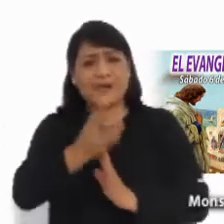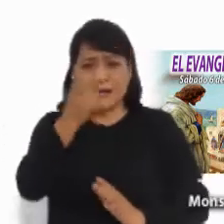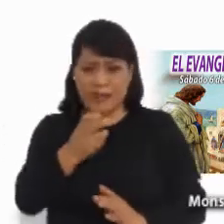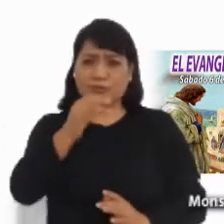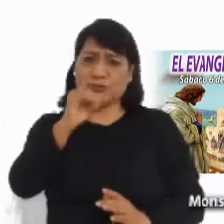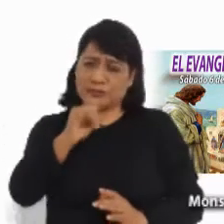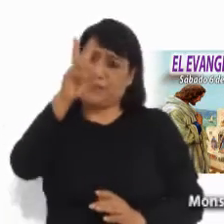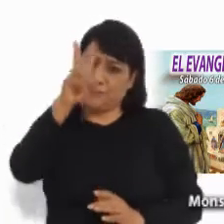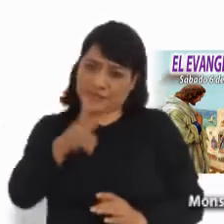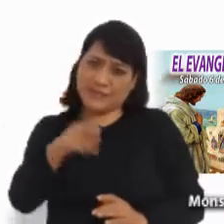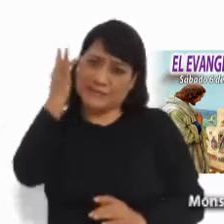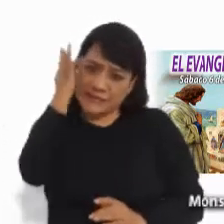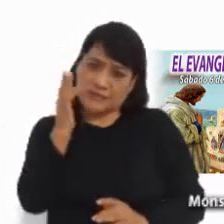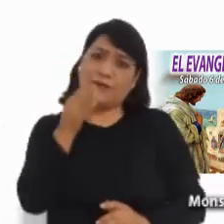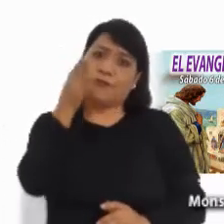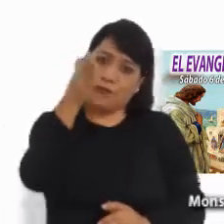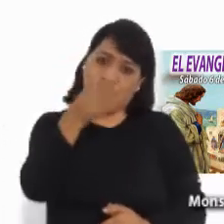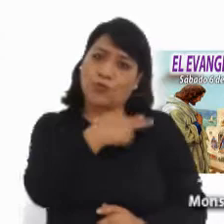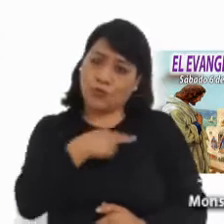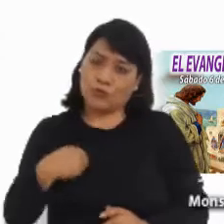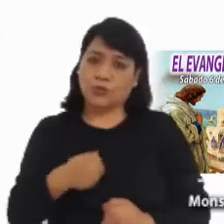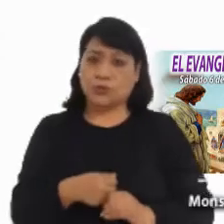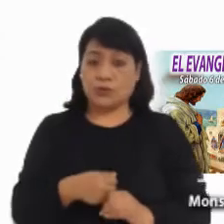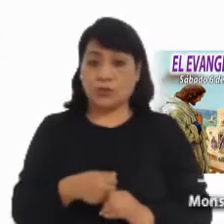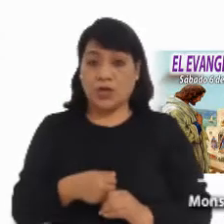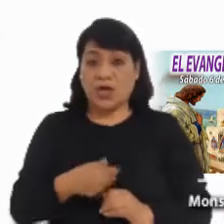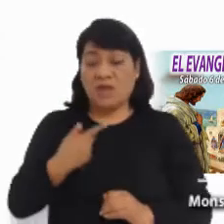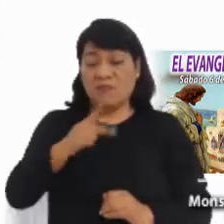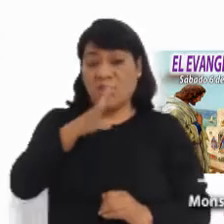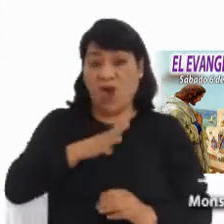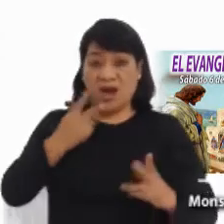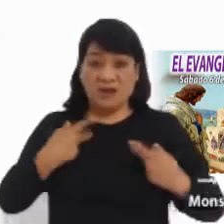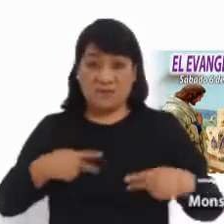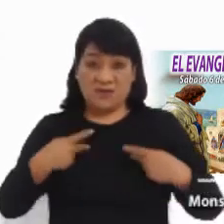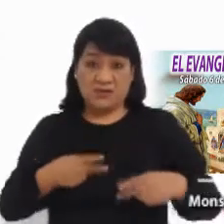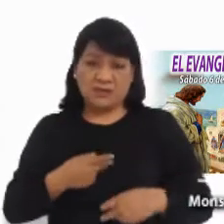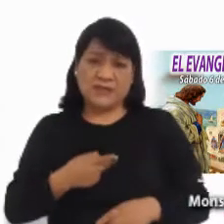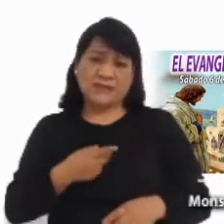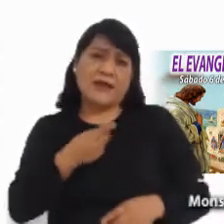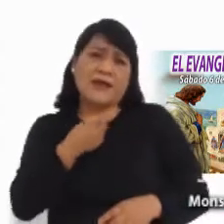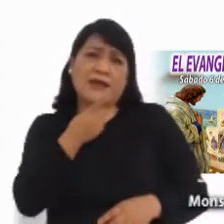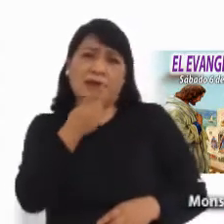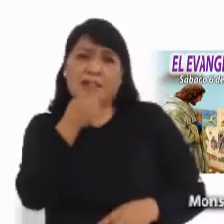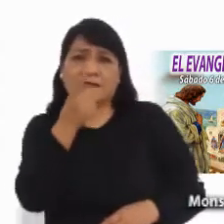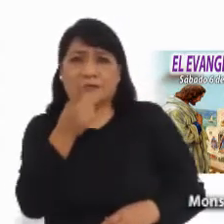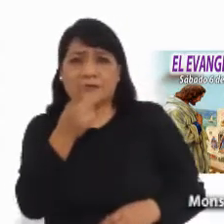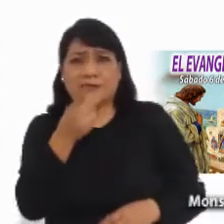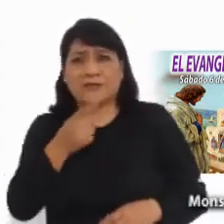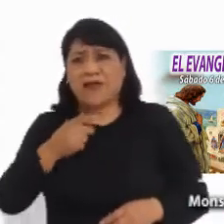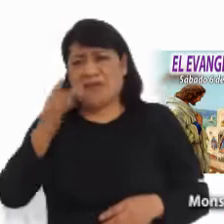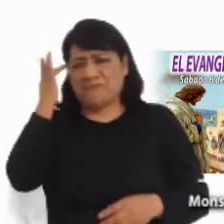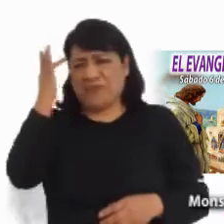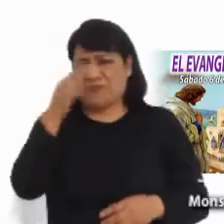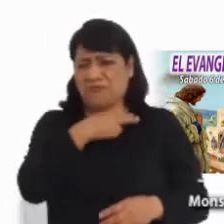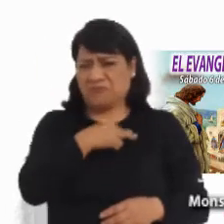santidad. No es cierta aquella santidad que se dice sin error, sin falta y se llena de orgullo.